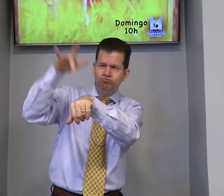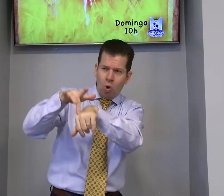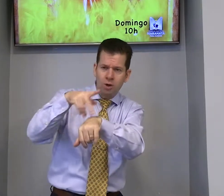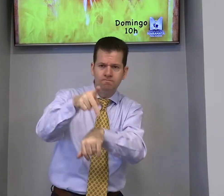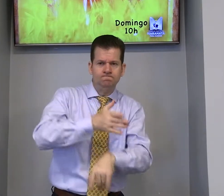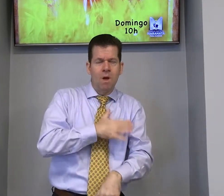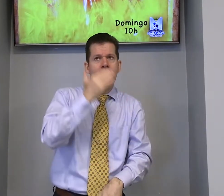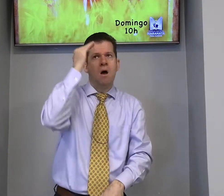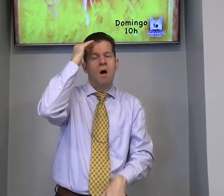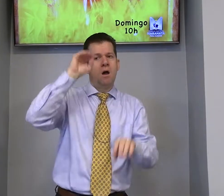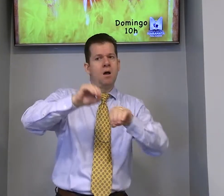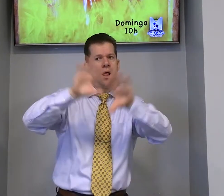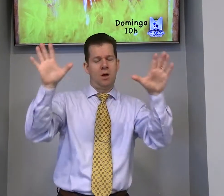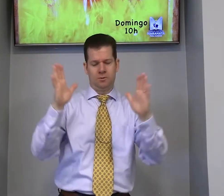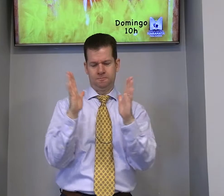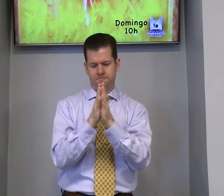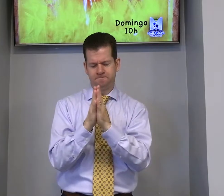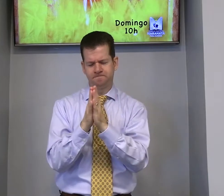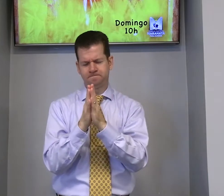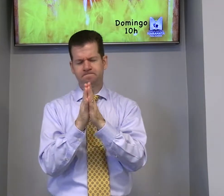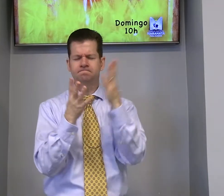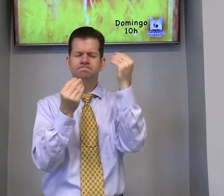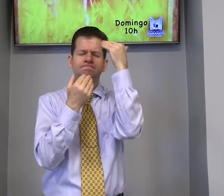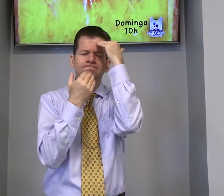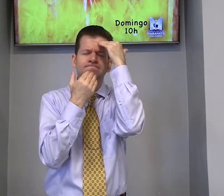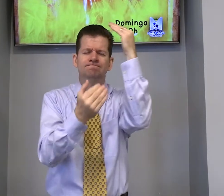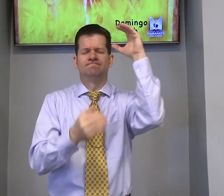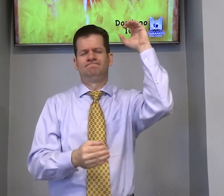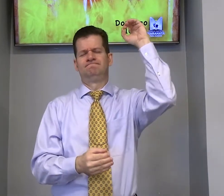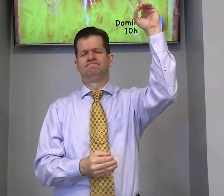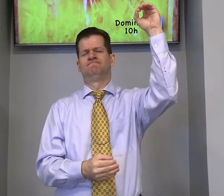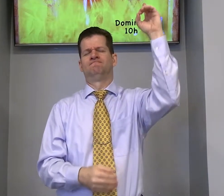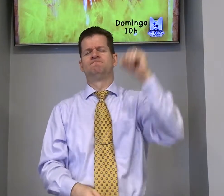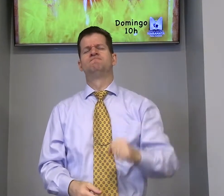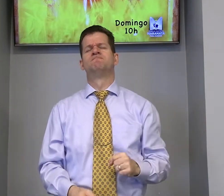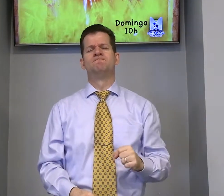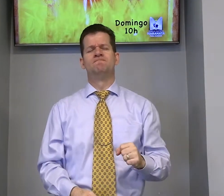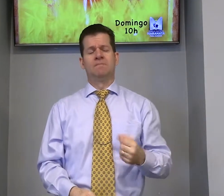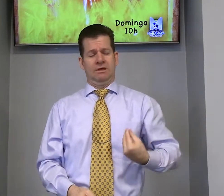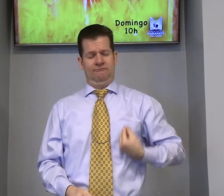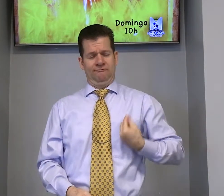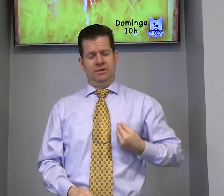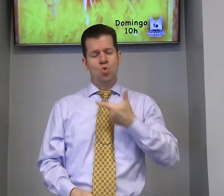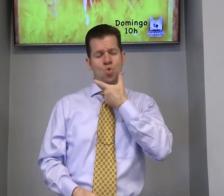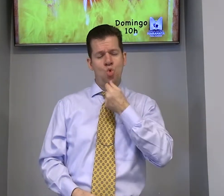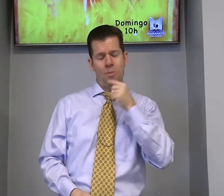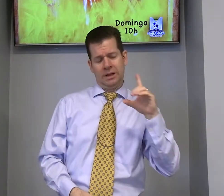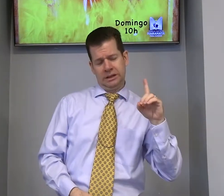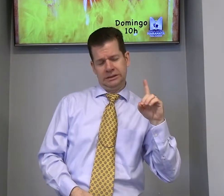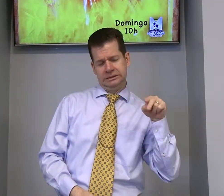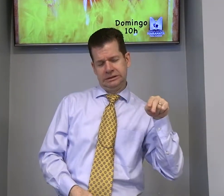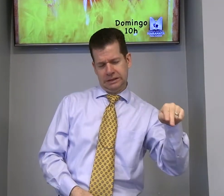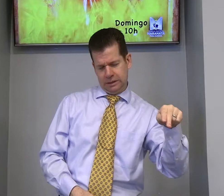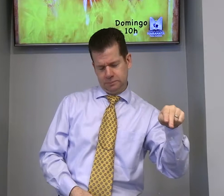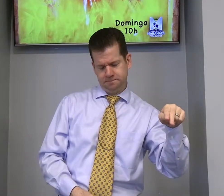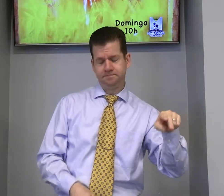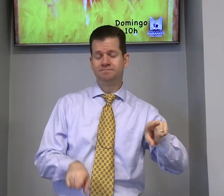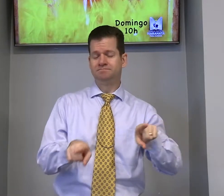para Deus tocar seu coração e entender claramente. Muito obrigada, Deus, pela vida de homem de